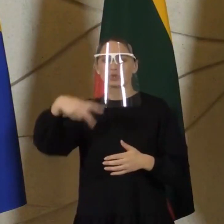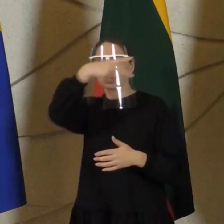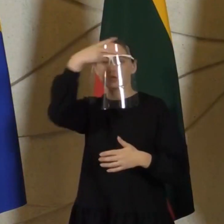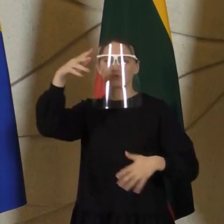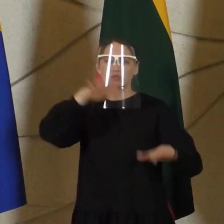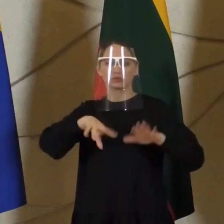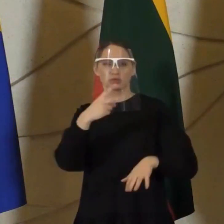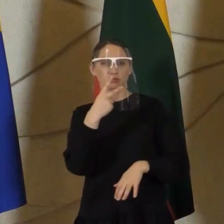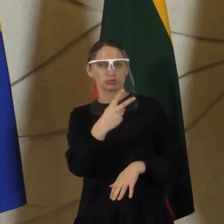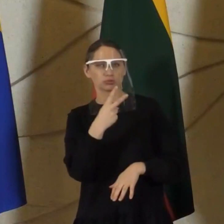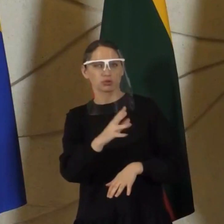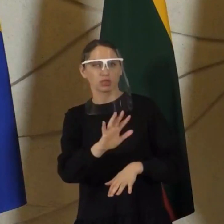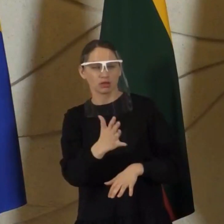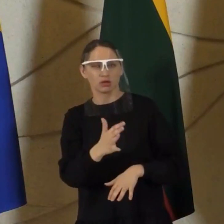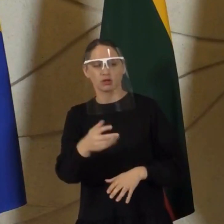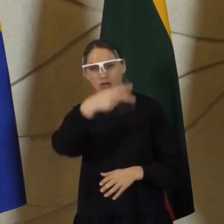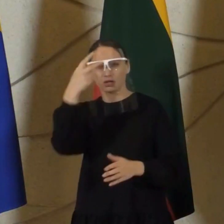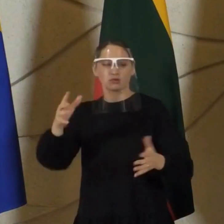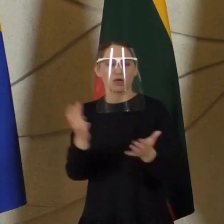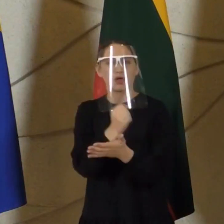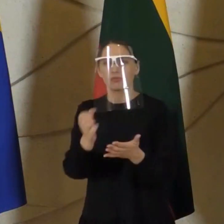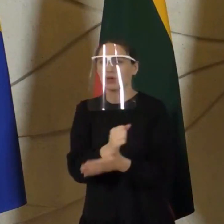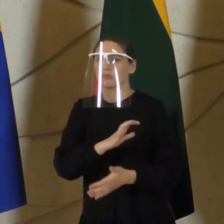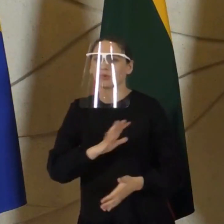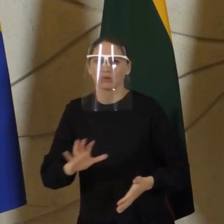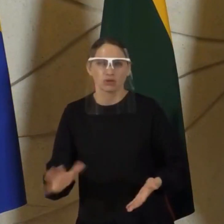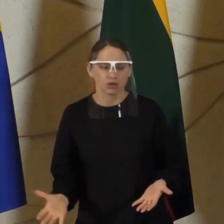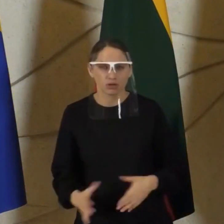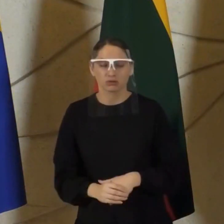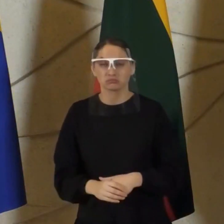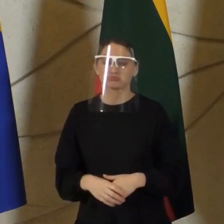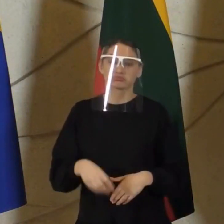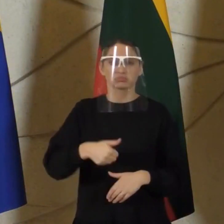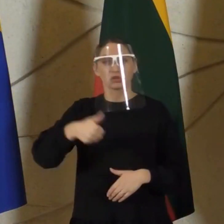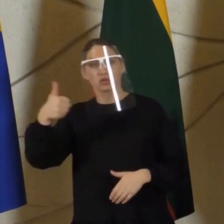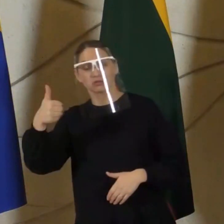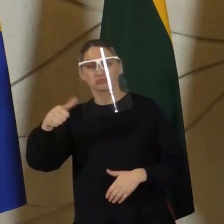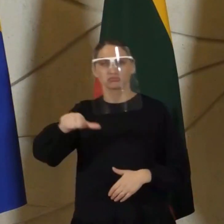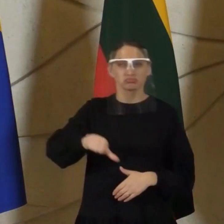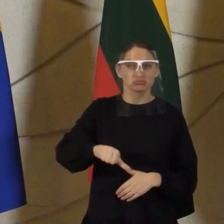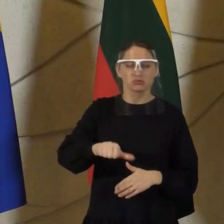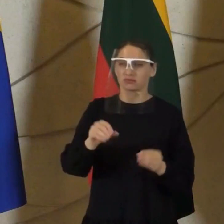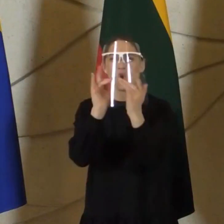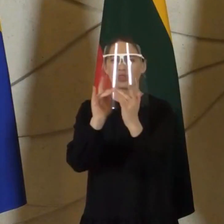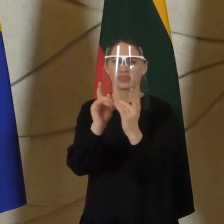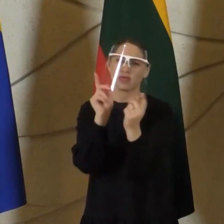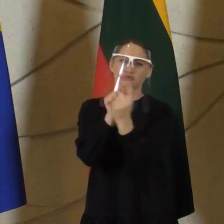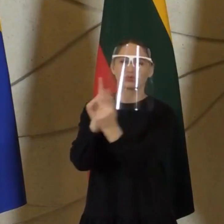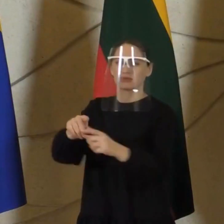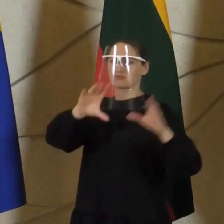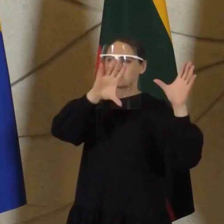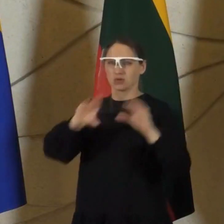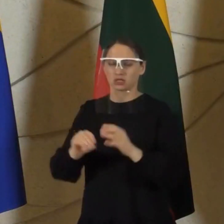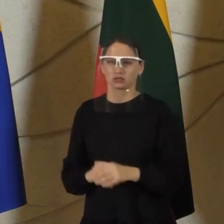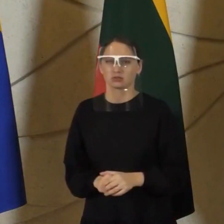pasižiūrėti, ką mes pasiekėme, ar yra kažkokių tai pokyčių ir tada atitinkamai spręsti. Kad bent